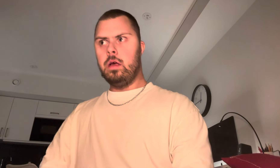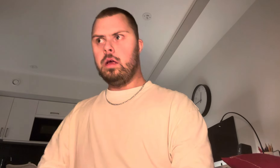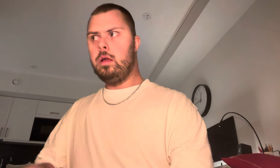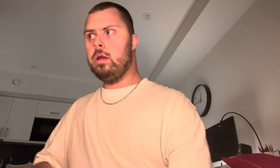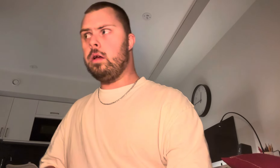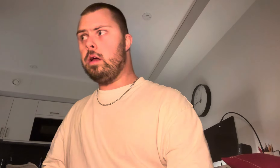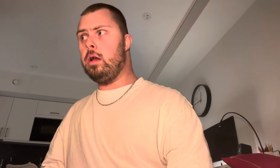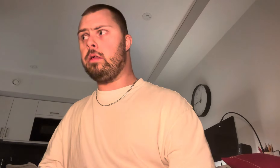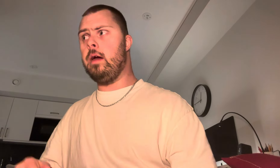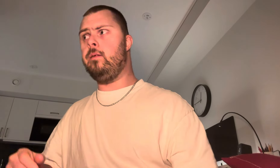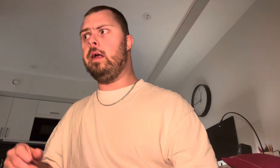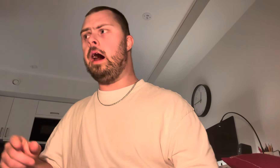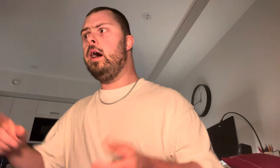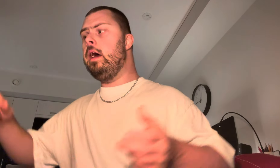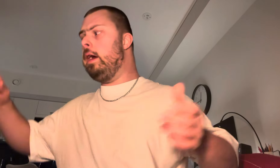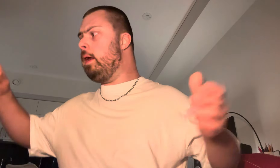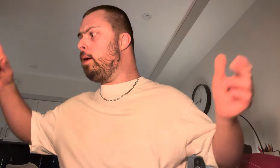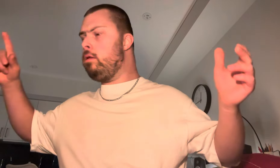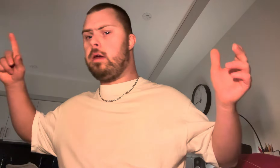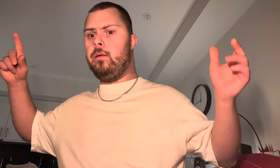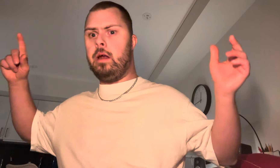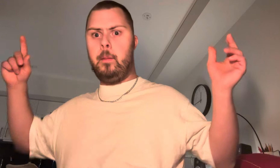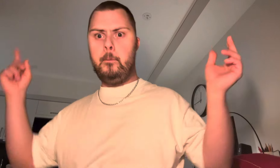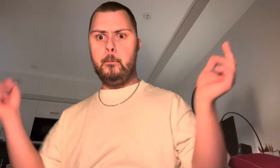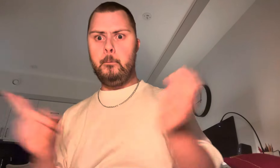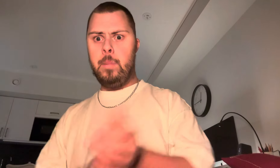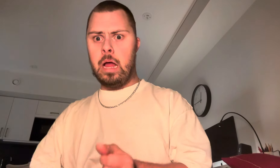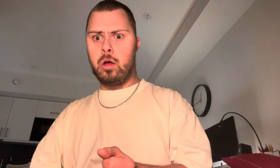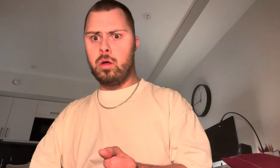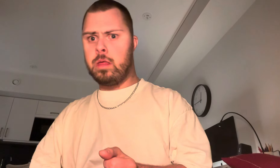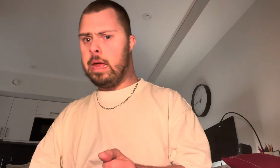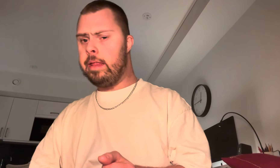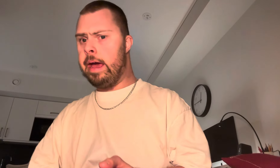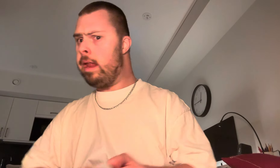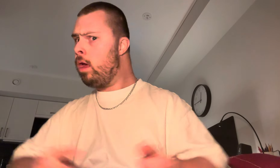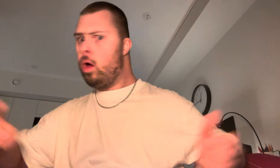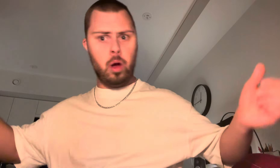Det ska vara mina kusiner och